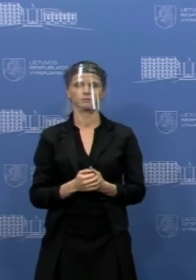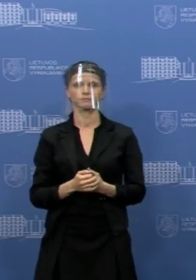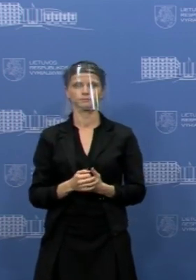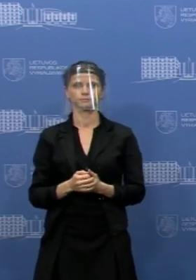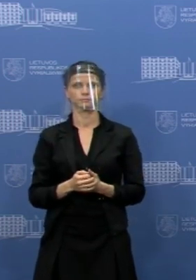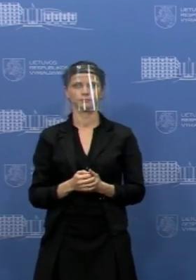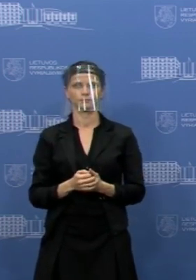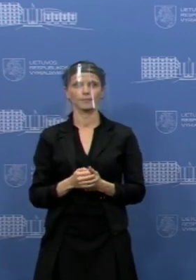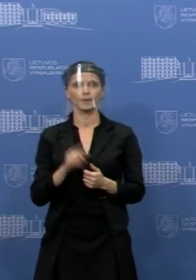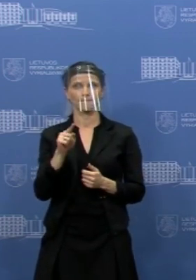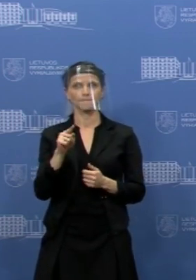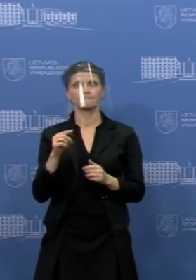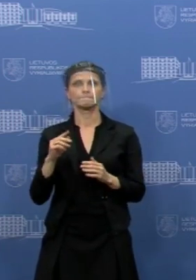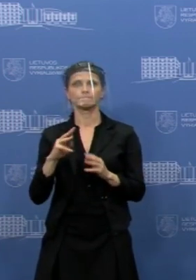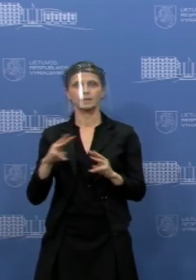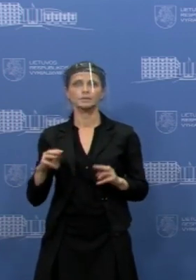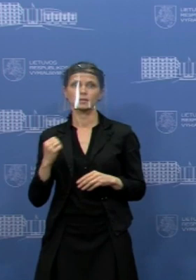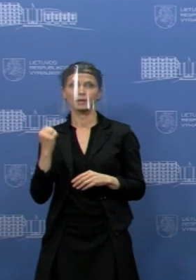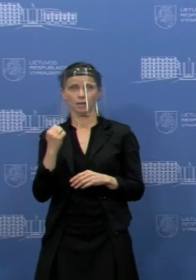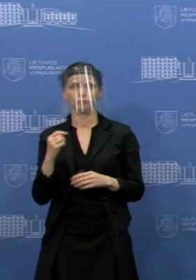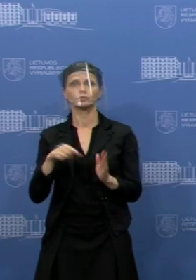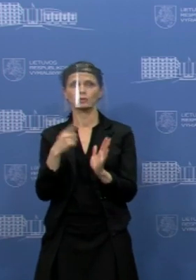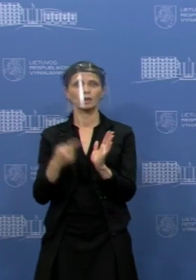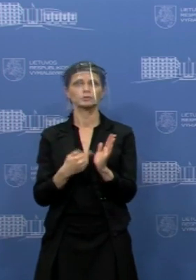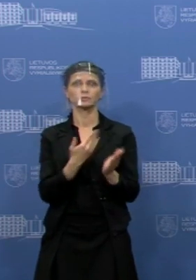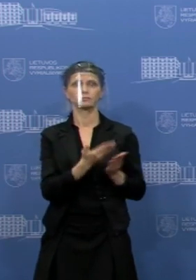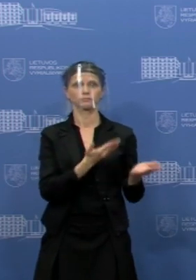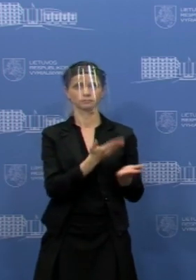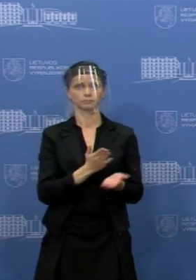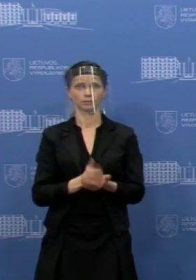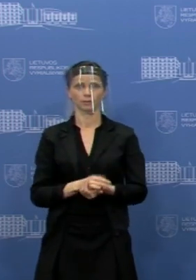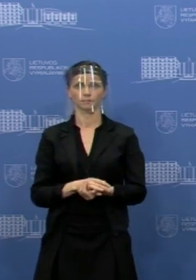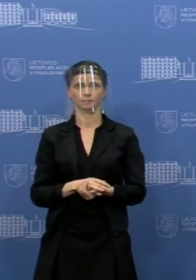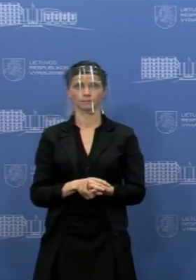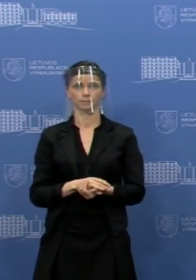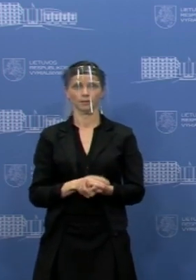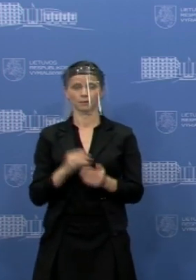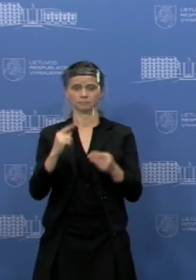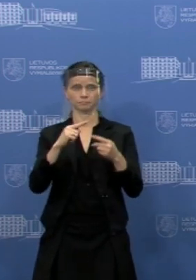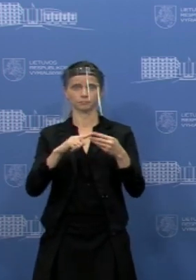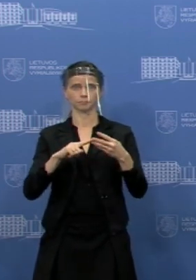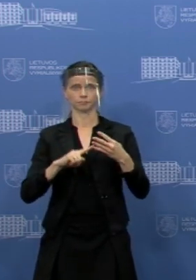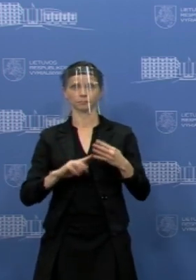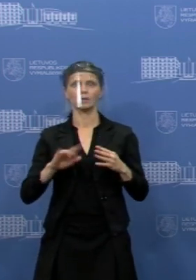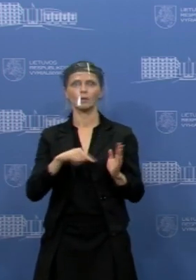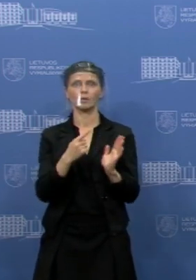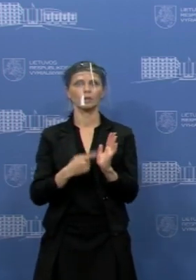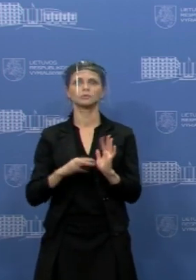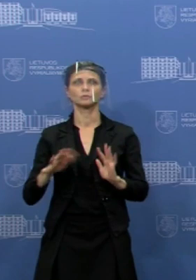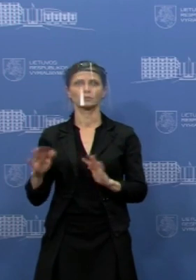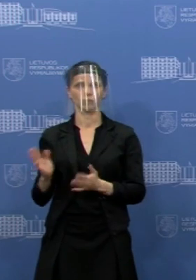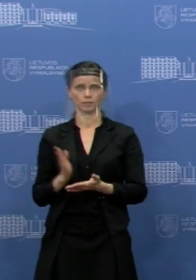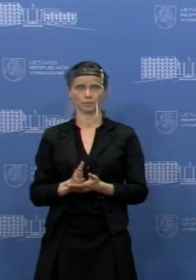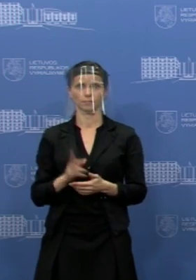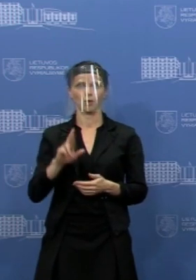Ačiū, ministrui, pereiname prie klausimų. Rankų matau nekelę, bet gal eilės tvarka bandau klausyti pagal prisijungimą.